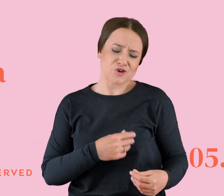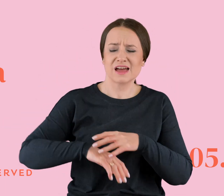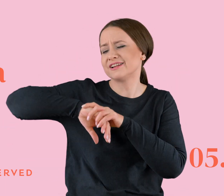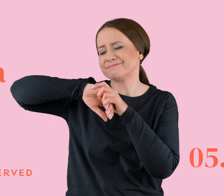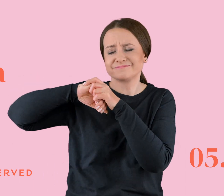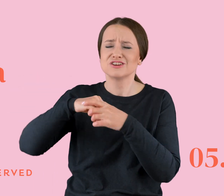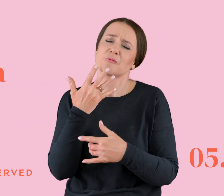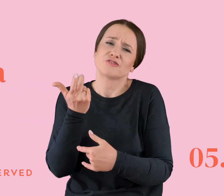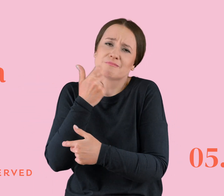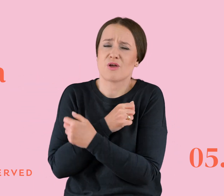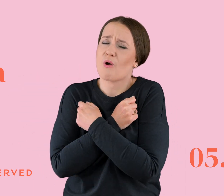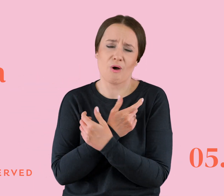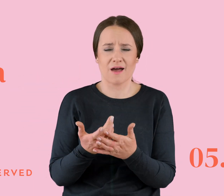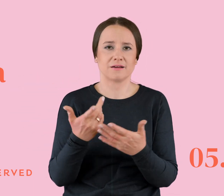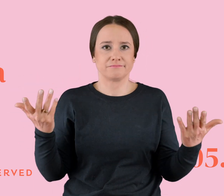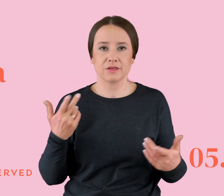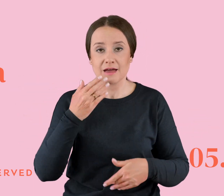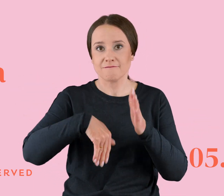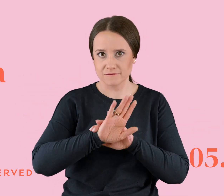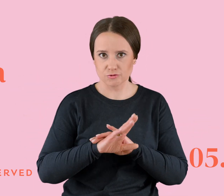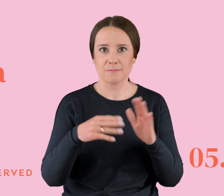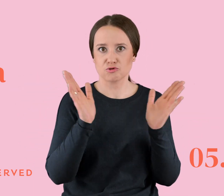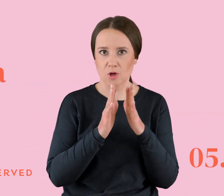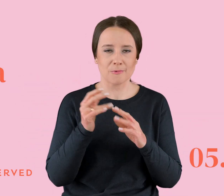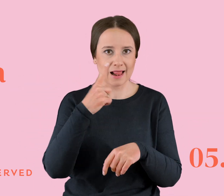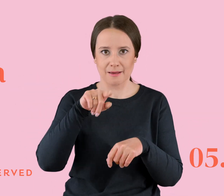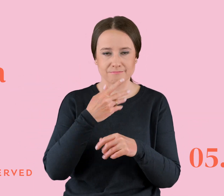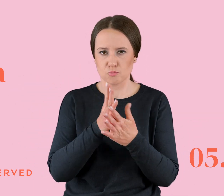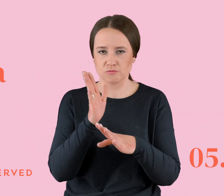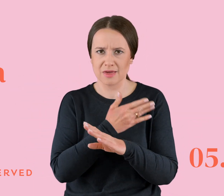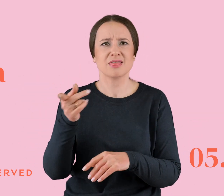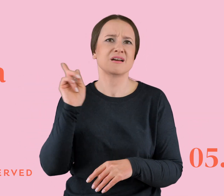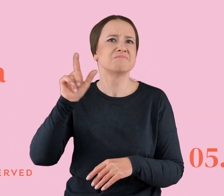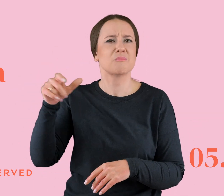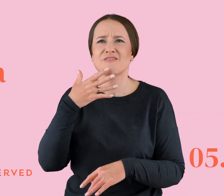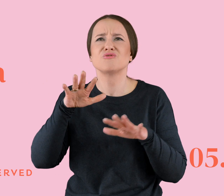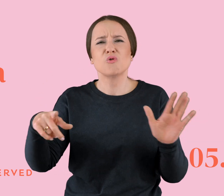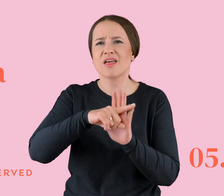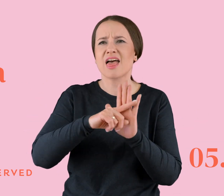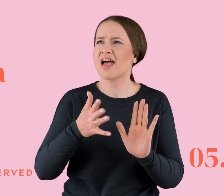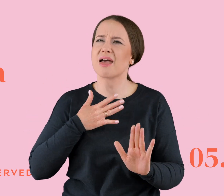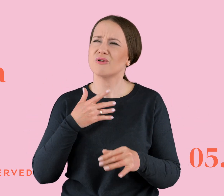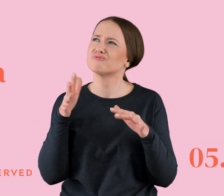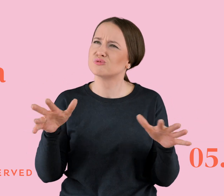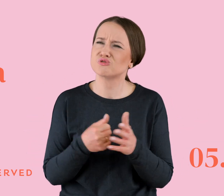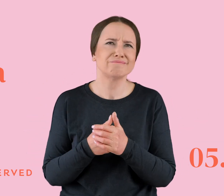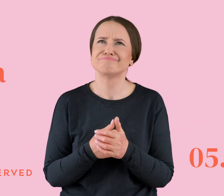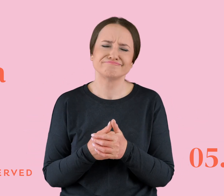takie smenty. Zdążyłam wyjść z domu, minęło kilka godzin, a ten mówi, że w sumie to za dużo negatywnych emocji ta relacja w nim budzi i że on to już tak naprawdę nie